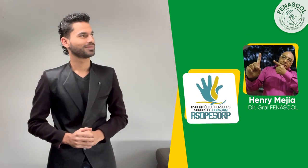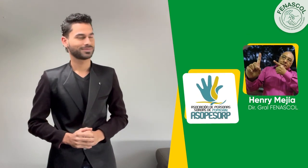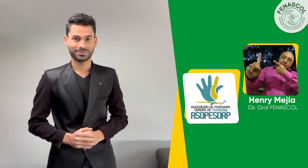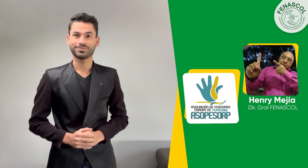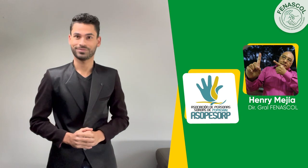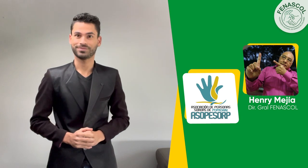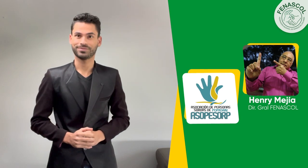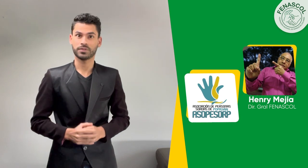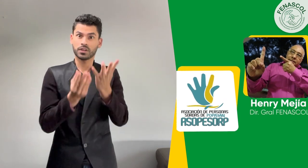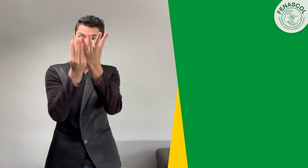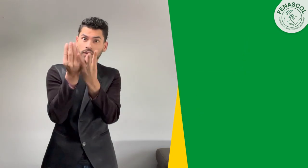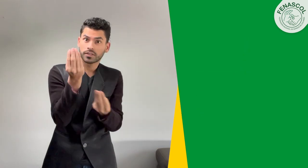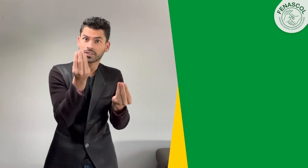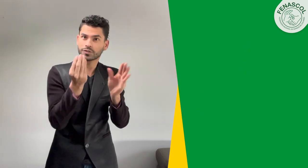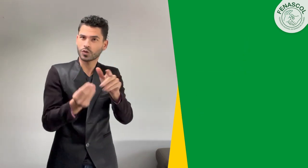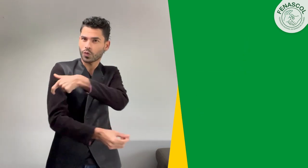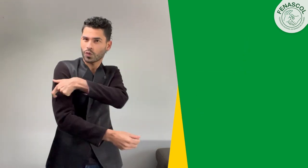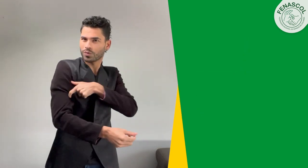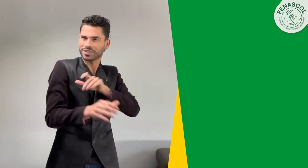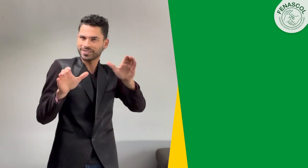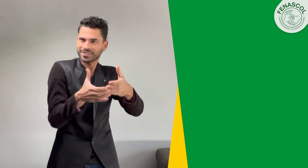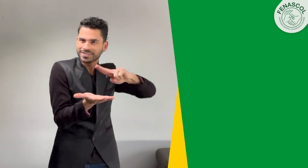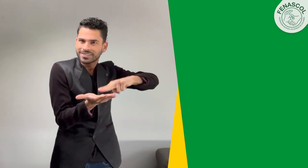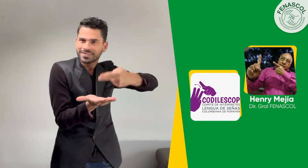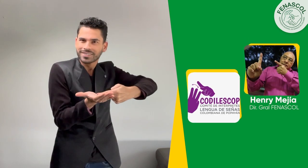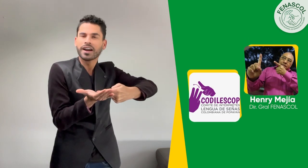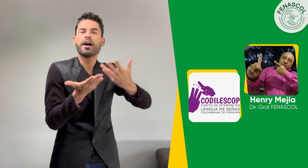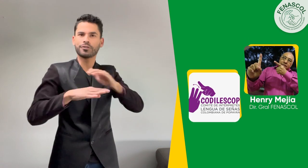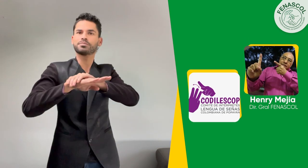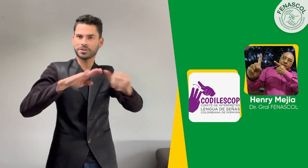Además, nos acompañará un Delegado de la Comisión de Intérpretes.